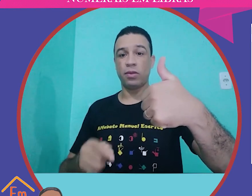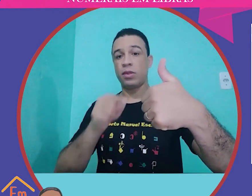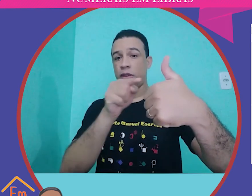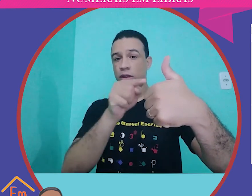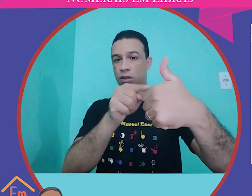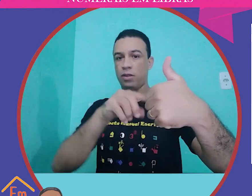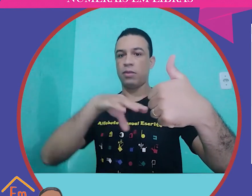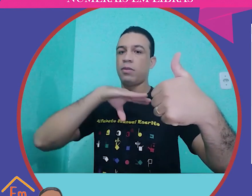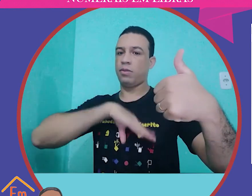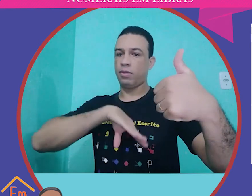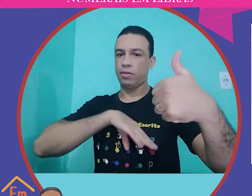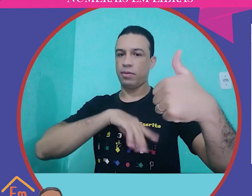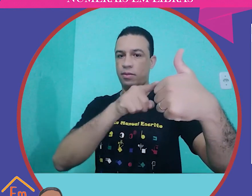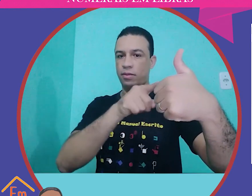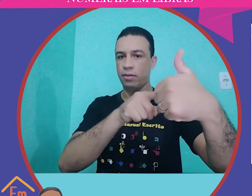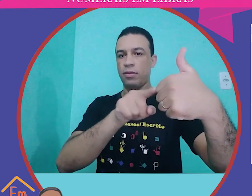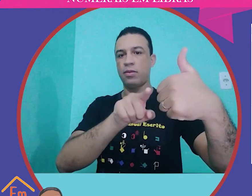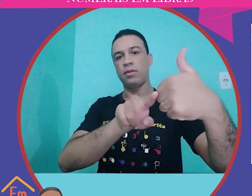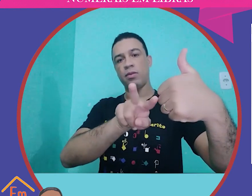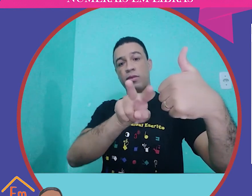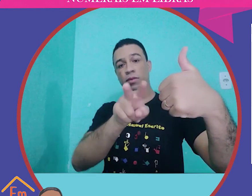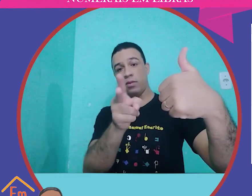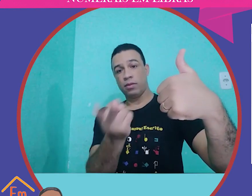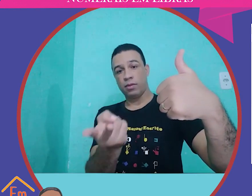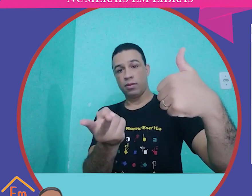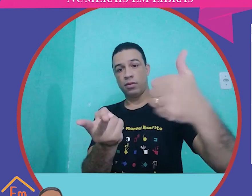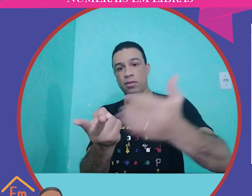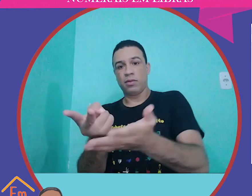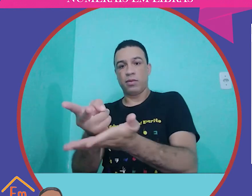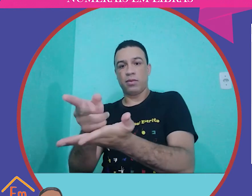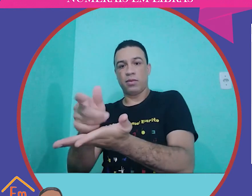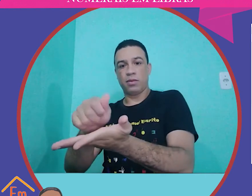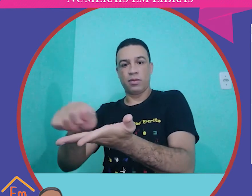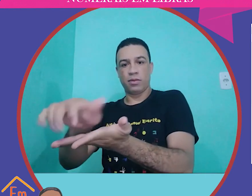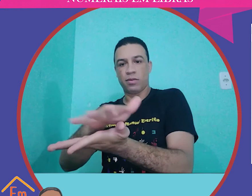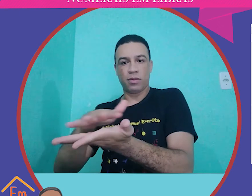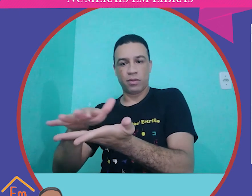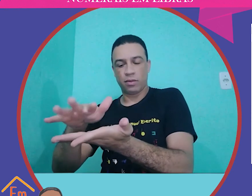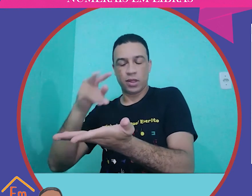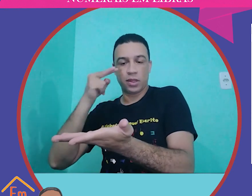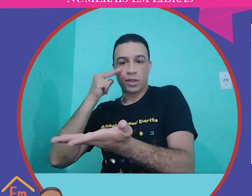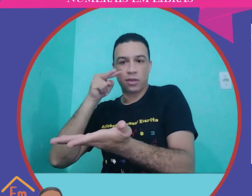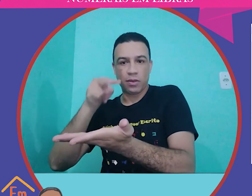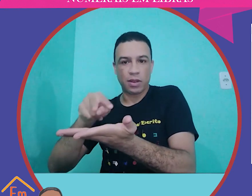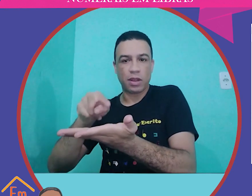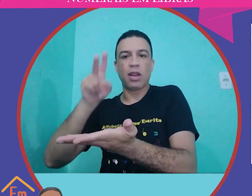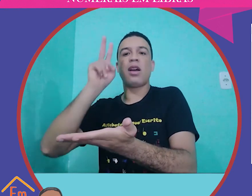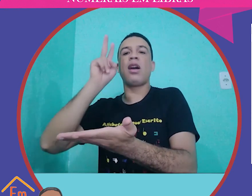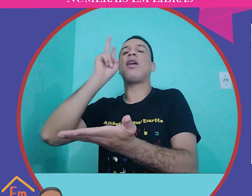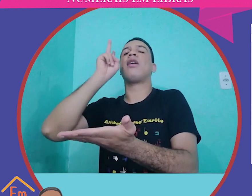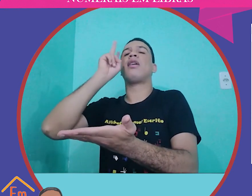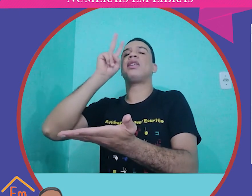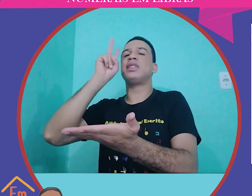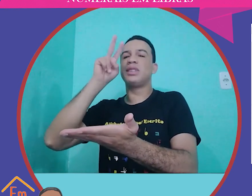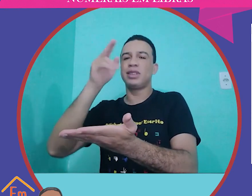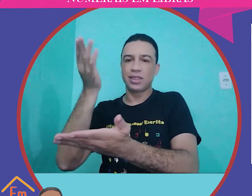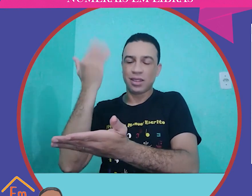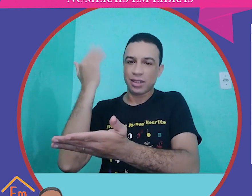Temos aqui. Esse número 1, ele está aqui em português. Como vocês podem visualizar. E logo embaixo, temos a tradução dele na escrita de